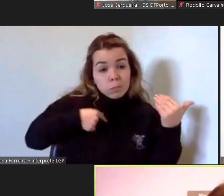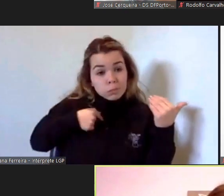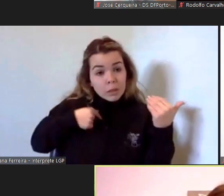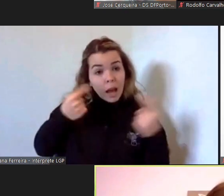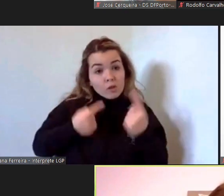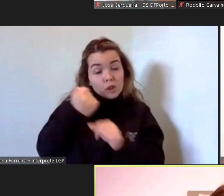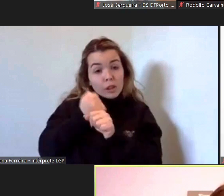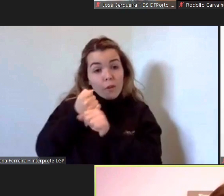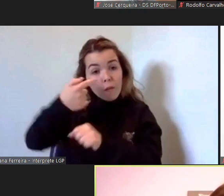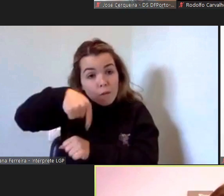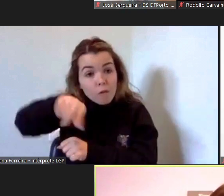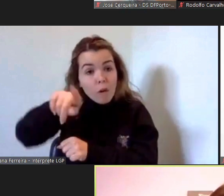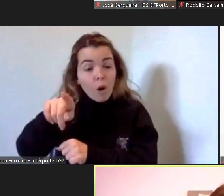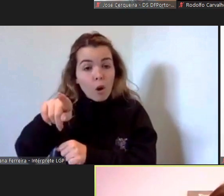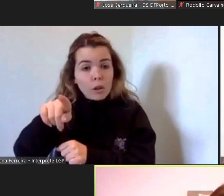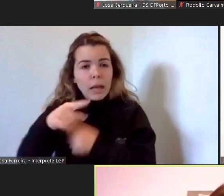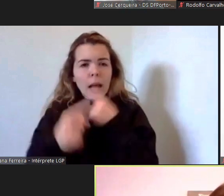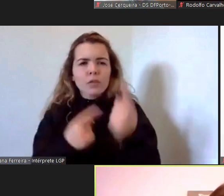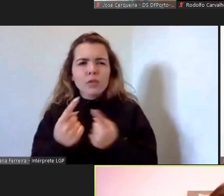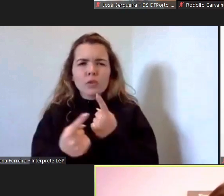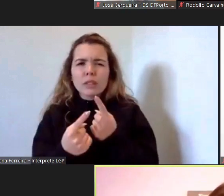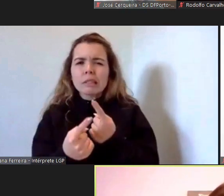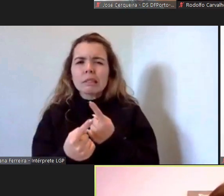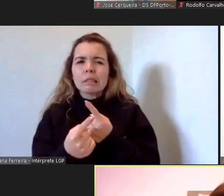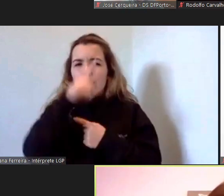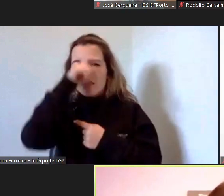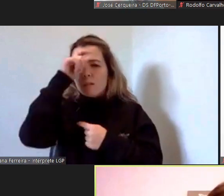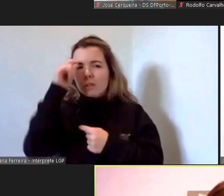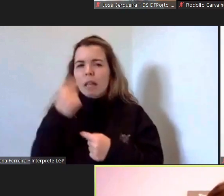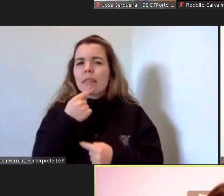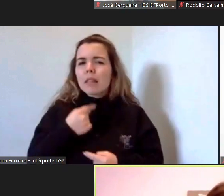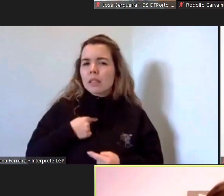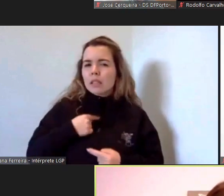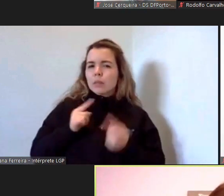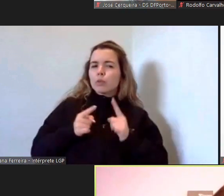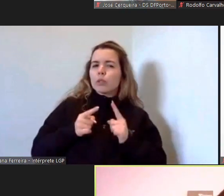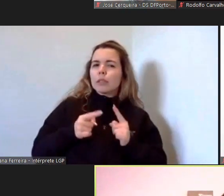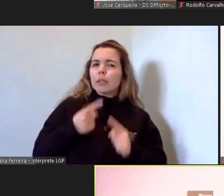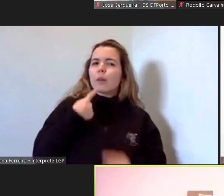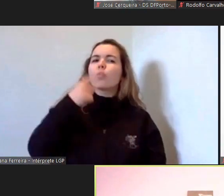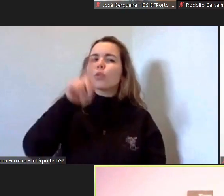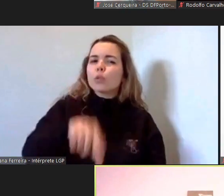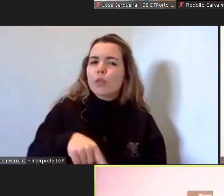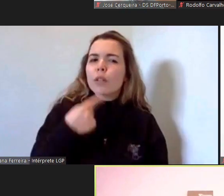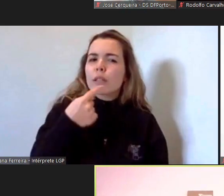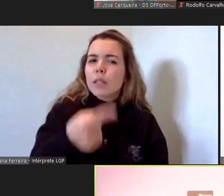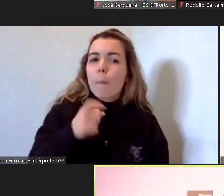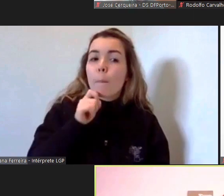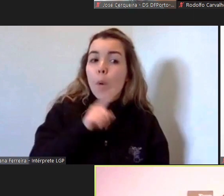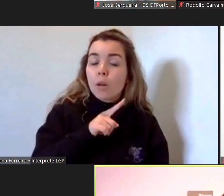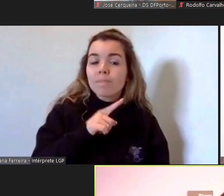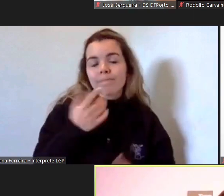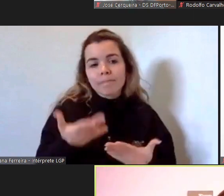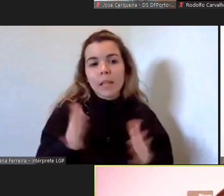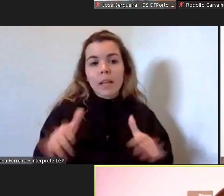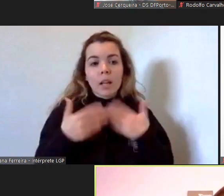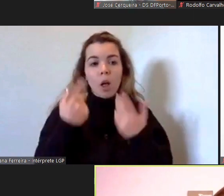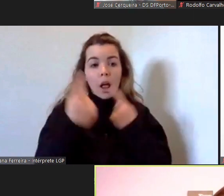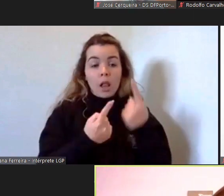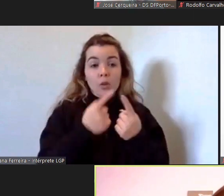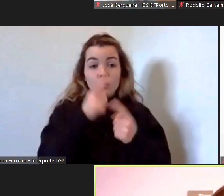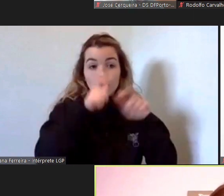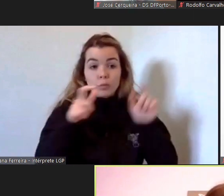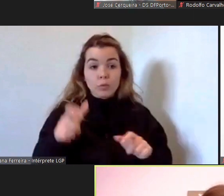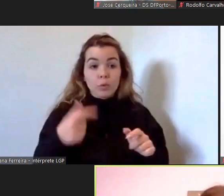serviço e tenho alguma dificuldade na compreensão daquilo que nos estão a dizer e tenho que pedir para repetir pessoas com algum tipo de vulnerabilidade às